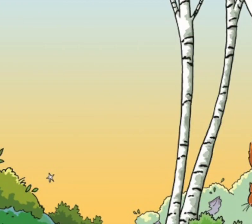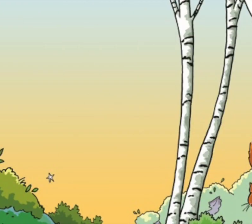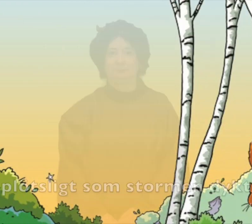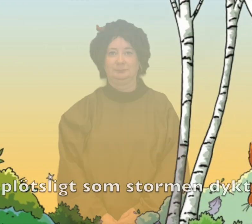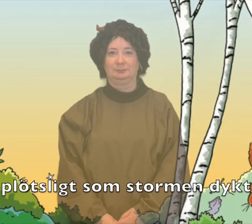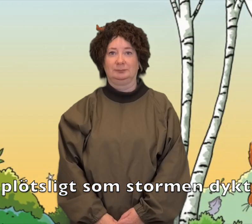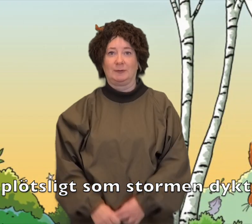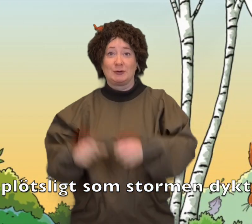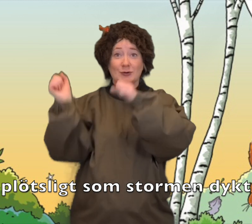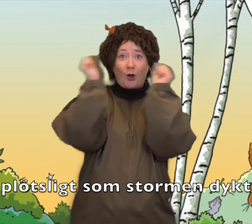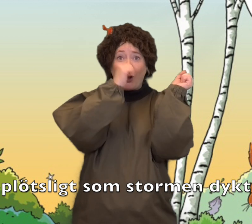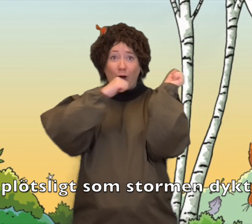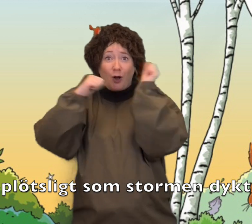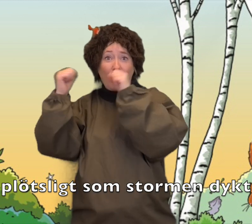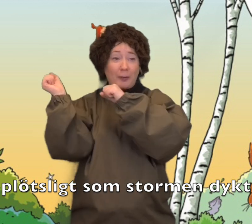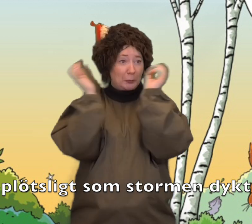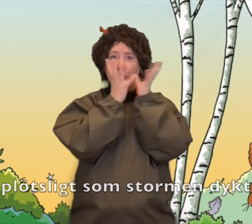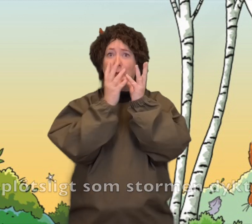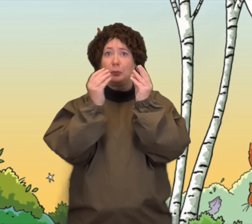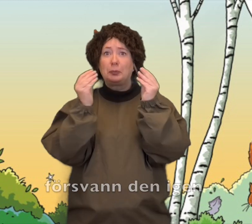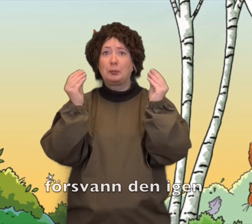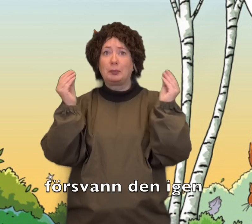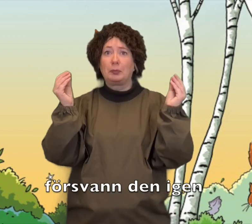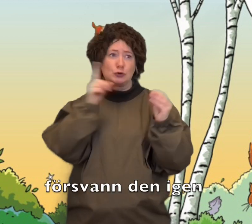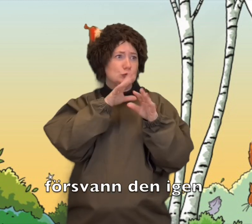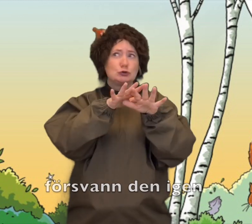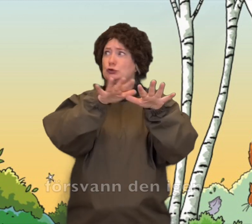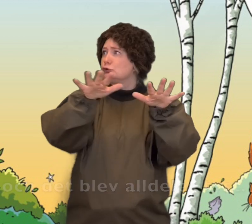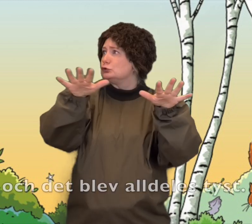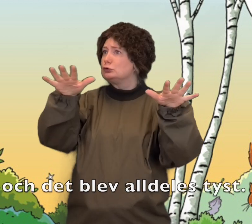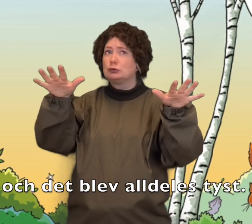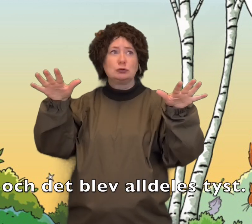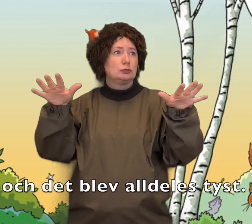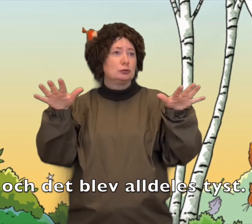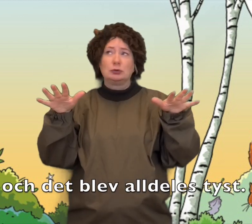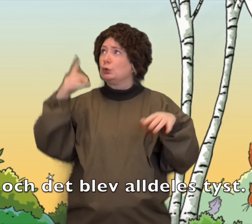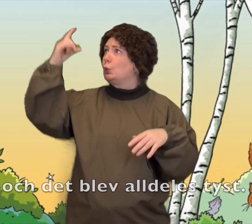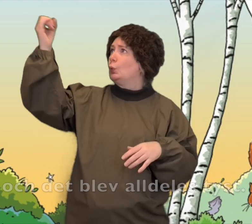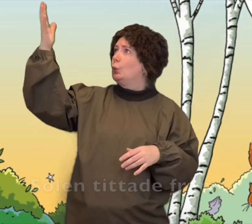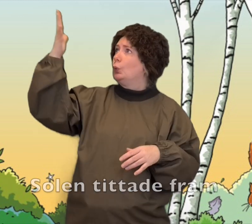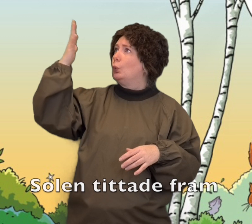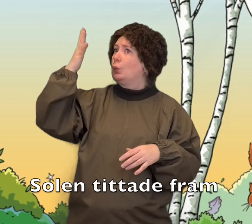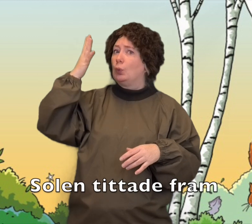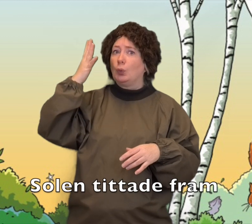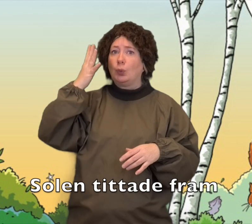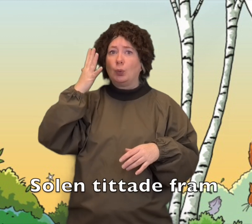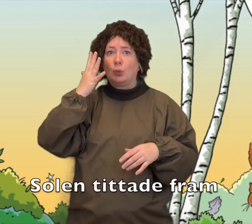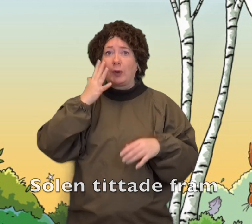Lika plötsligt som stormen dykt upp försvann den igen och det blev alldeles tyst. Solen tittade fram och